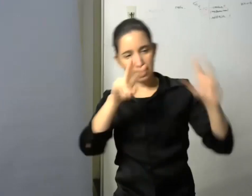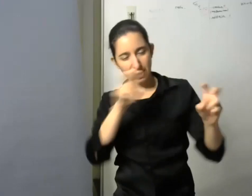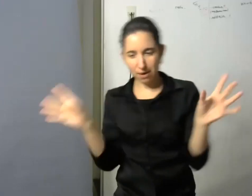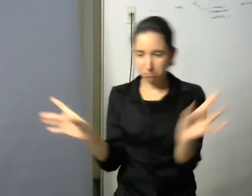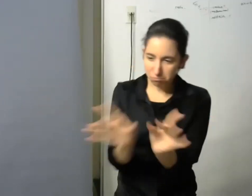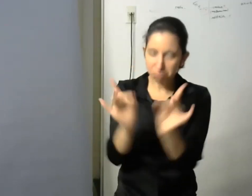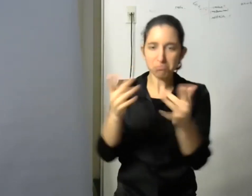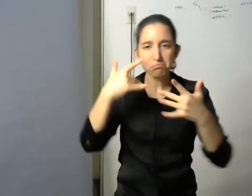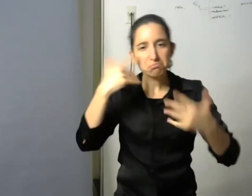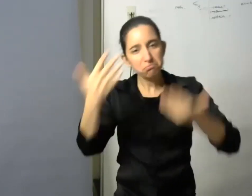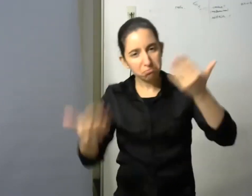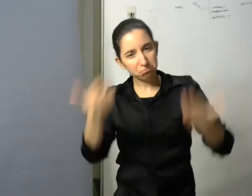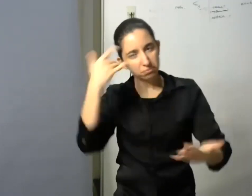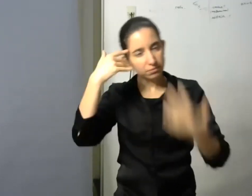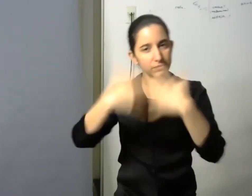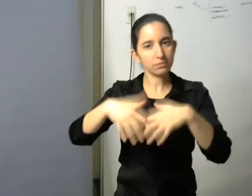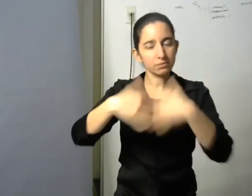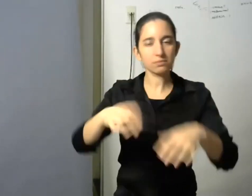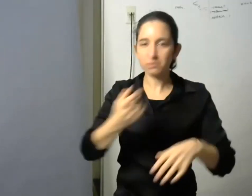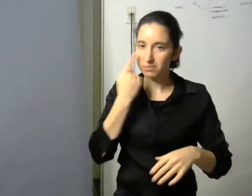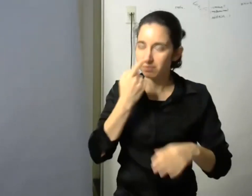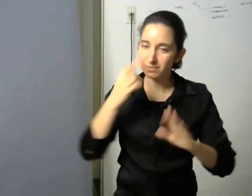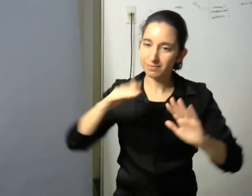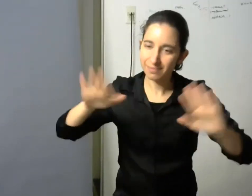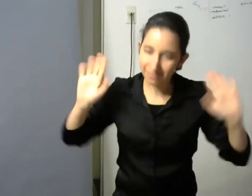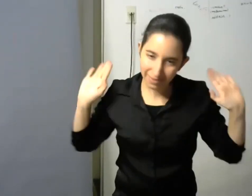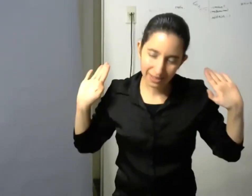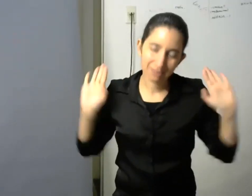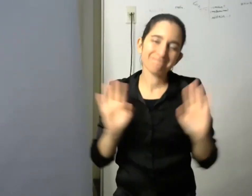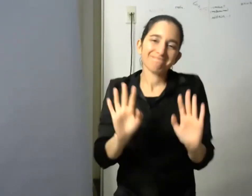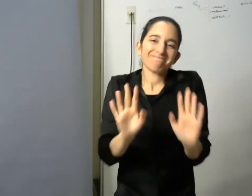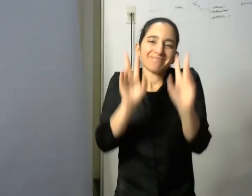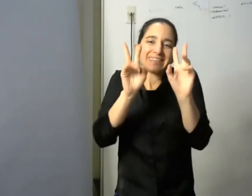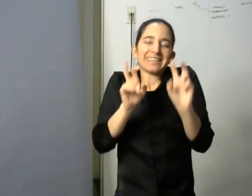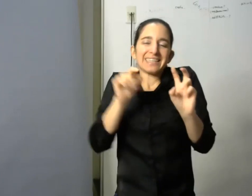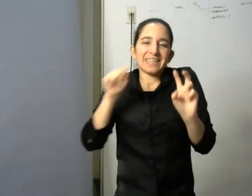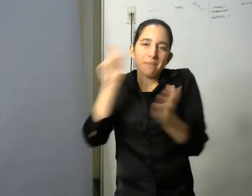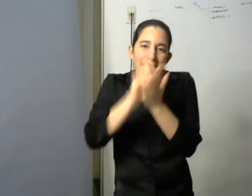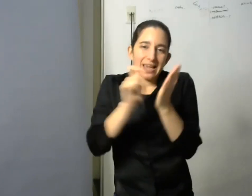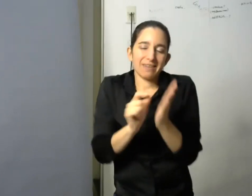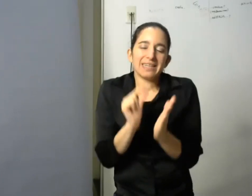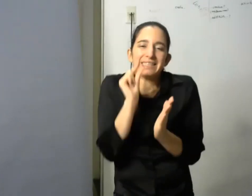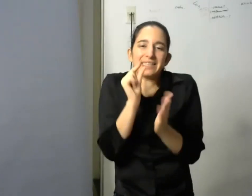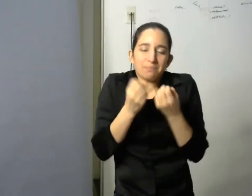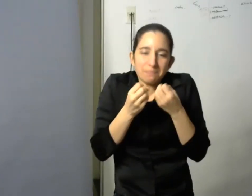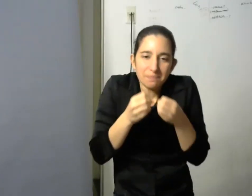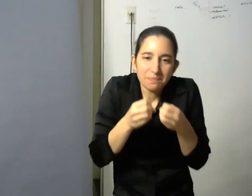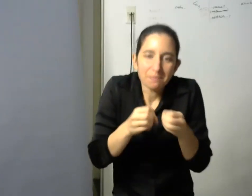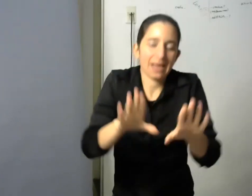si bien se trata obviamente insisto de un pequeño aporte que nos parece hacer escuela sí me gustaría